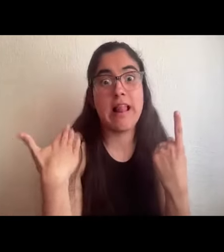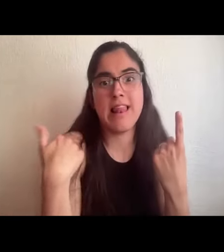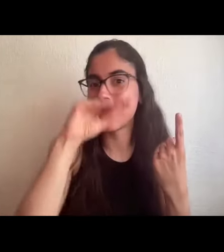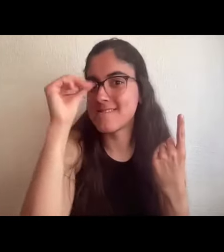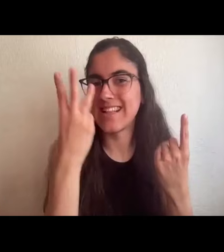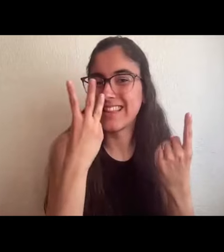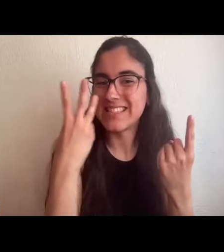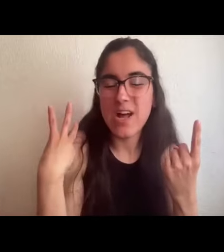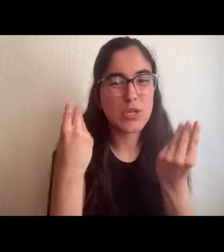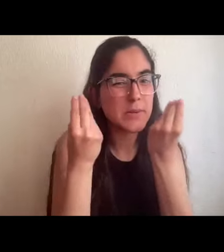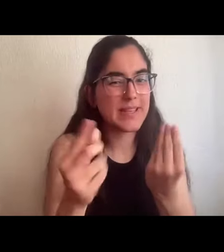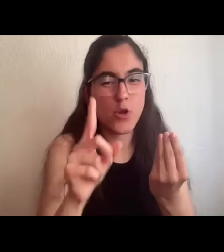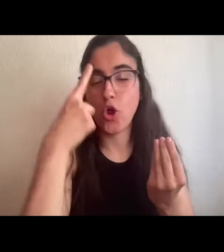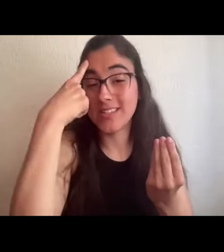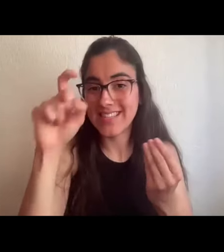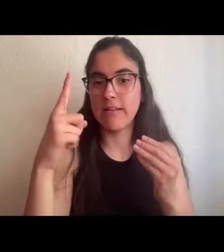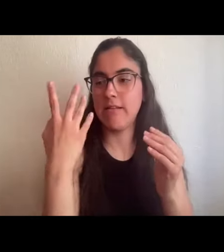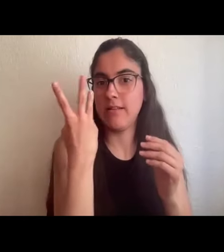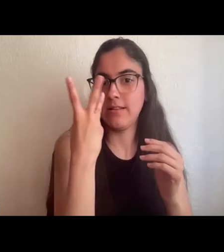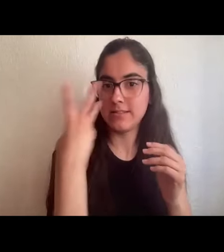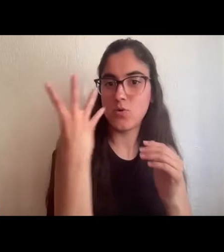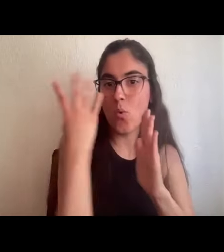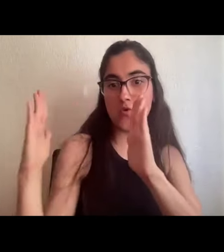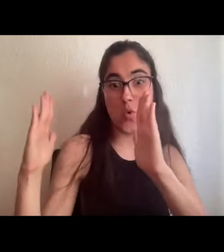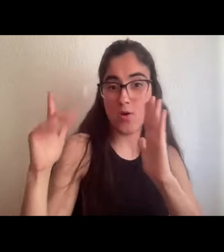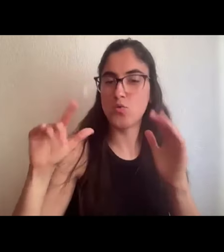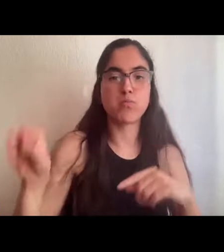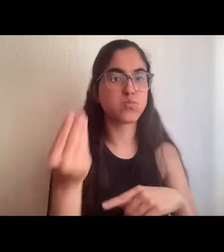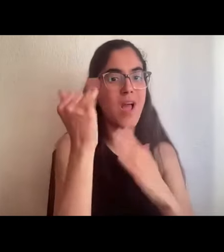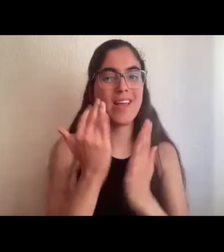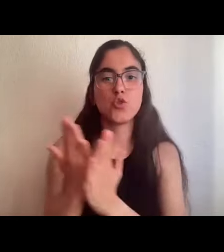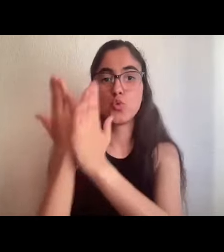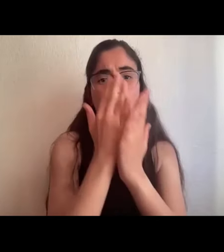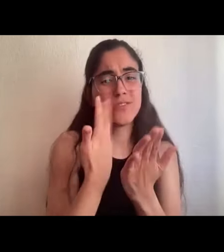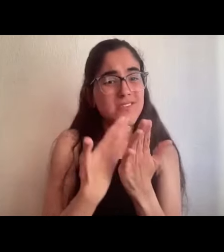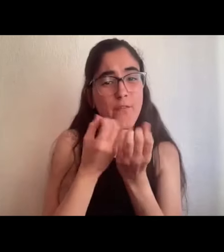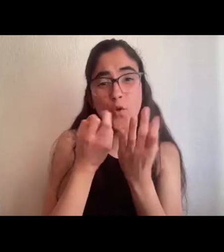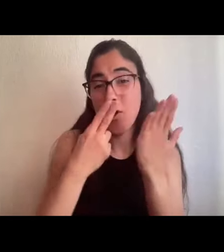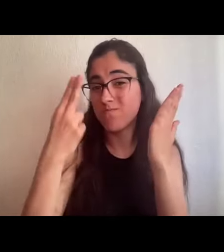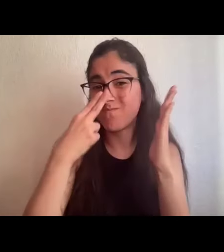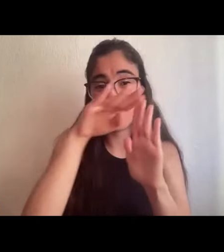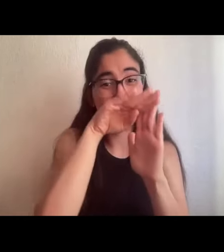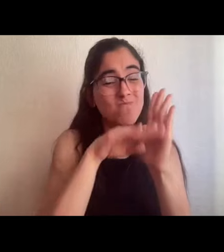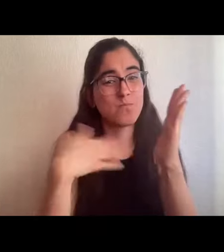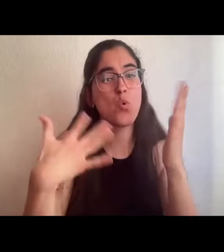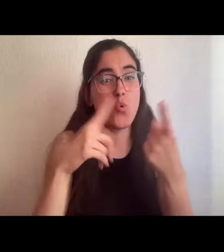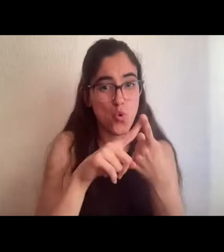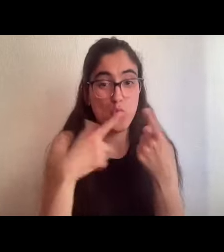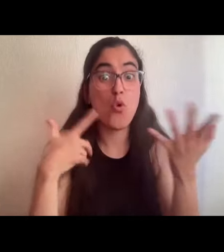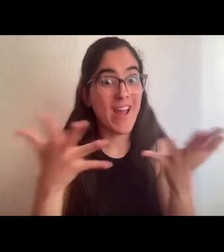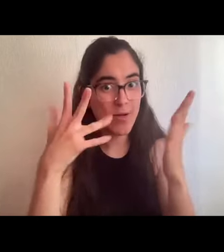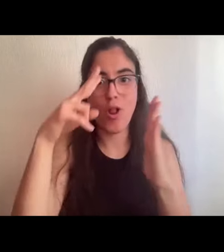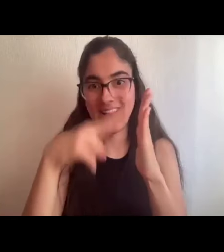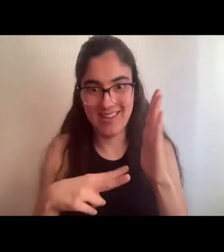a ver yo creo que la situación de estudio desde hace 3-4 años yo creo que hay una